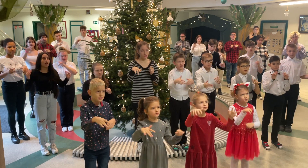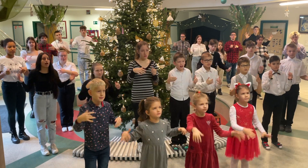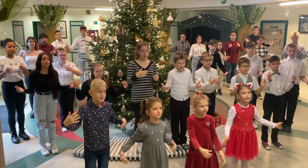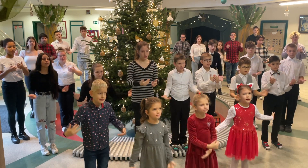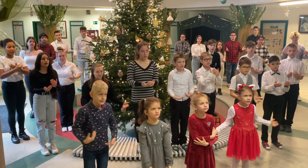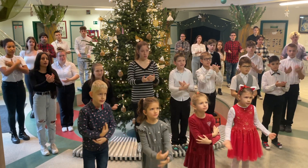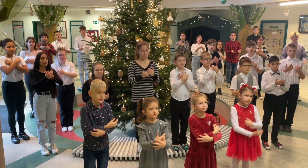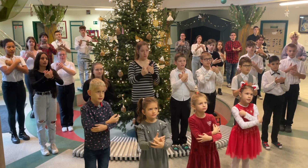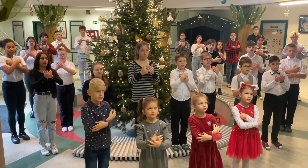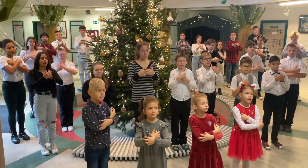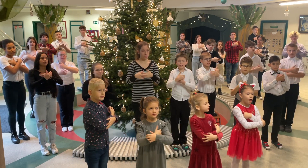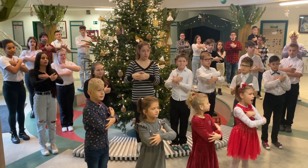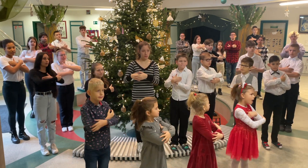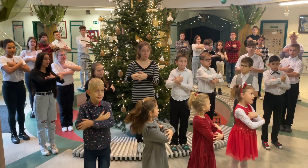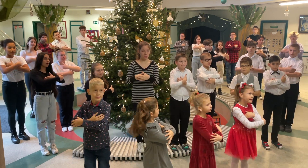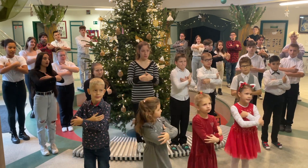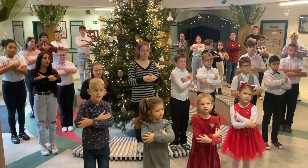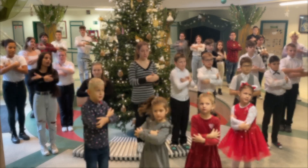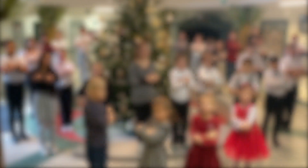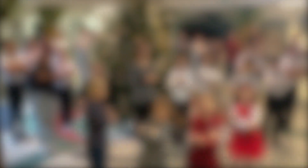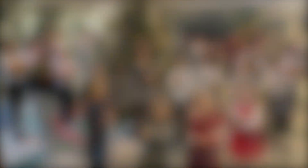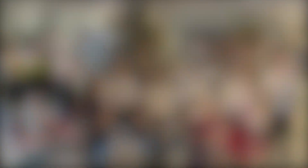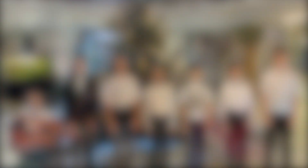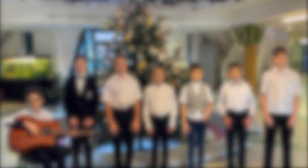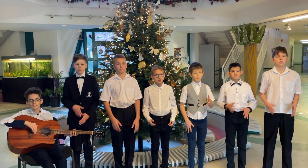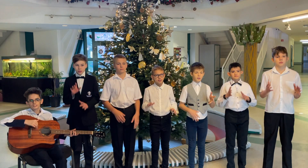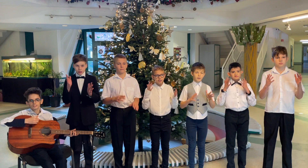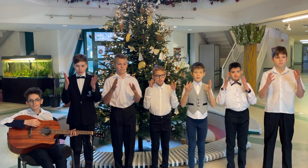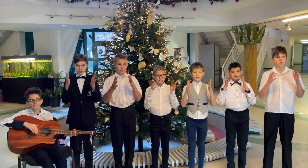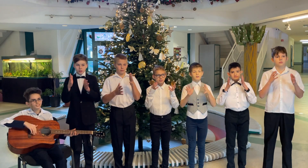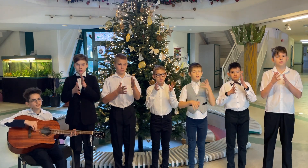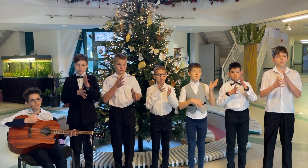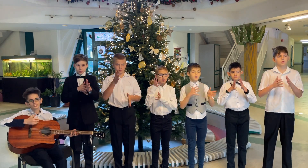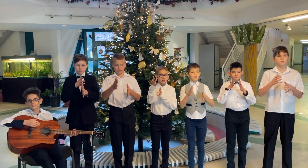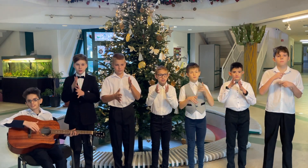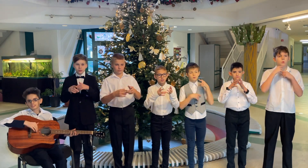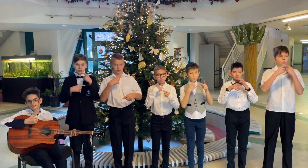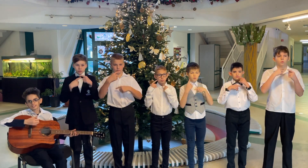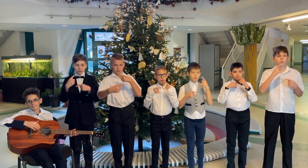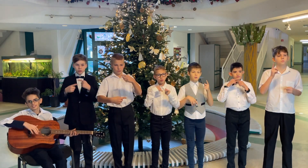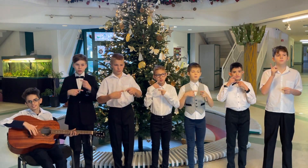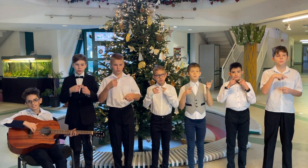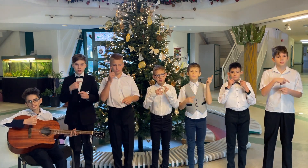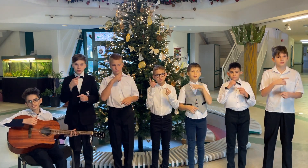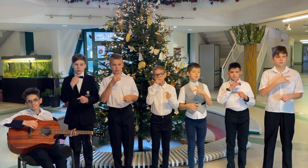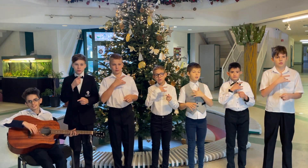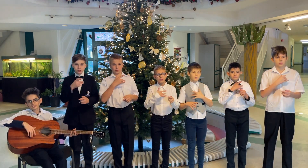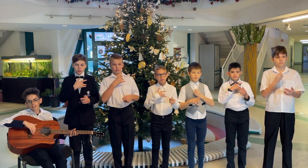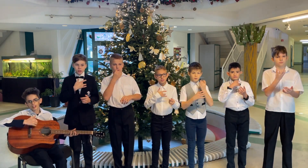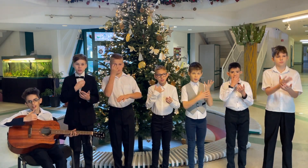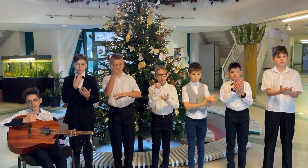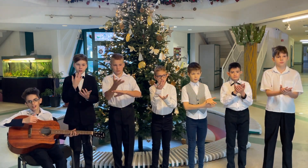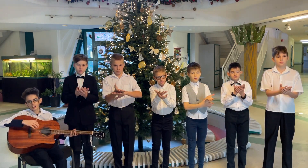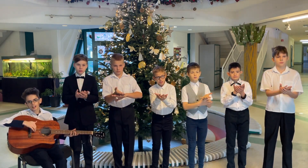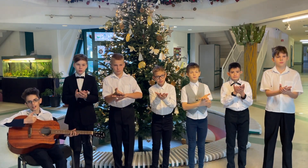megöl el, ha fáznál. Kezeinkkel mondjuk el, mi szívünkben van,